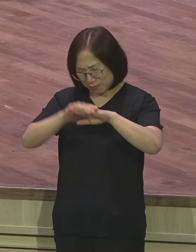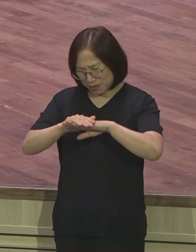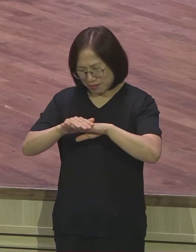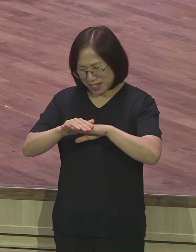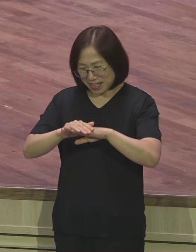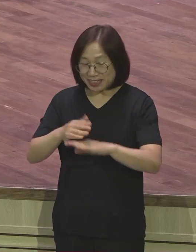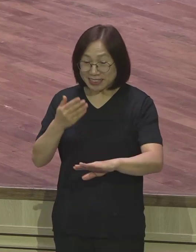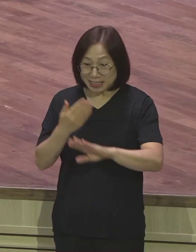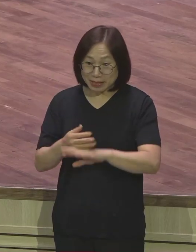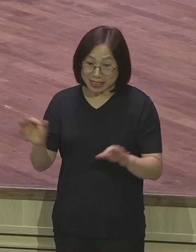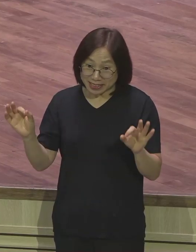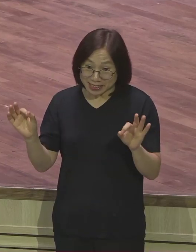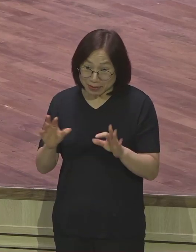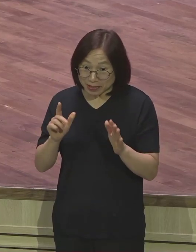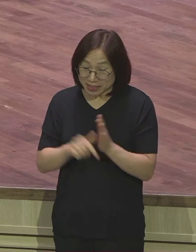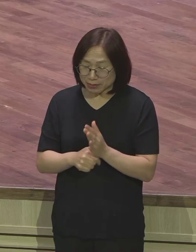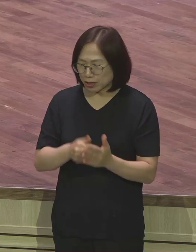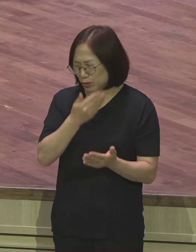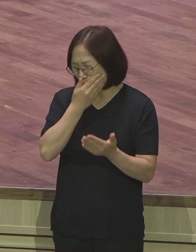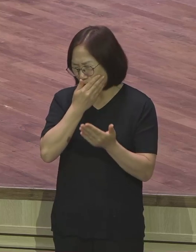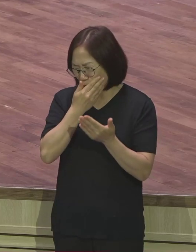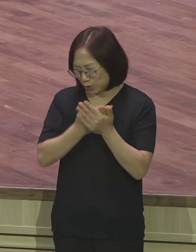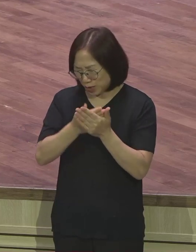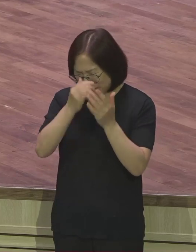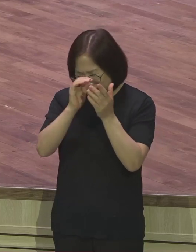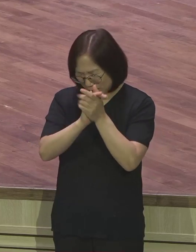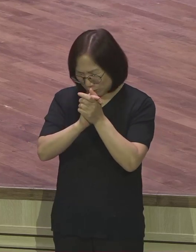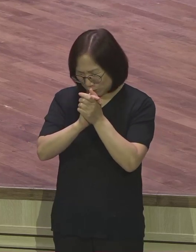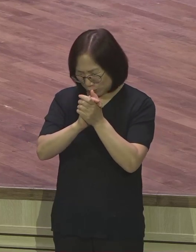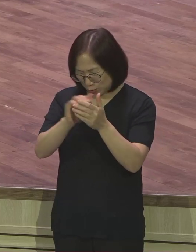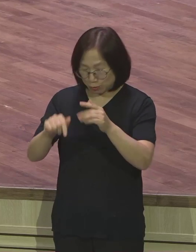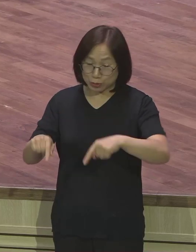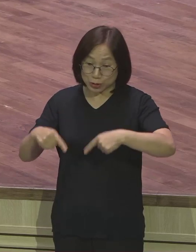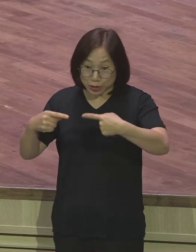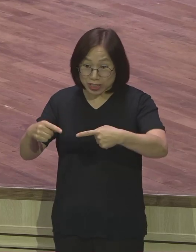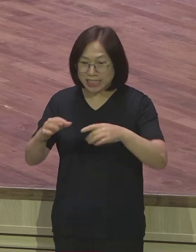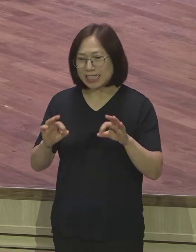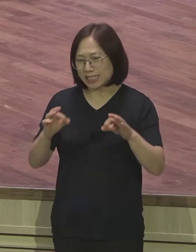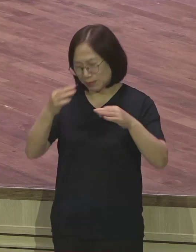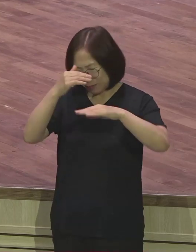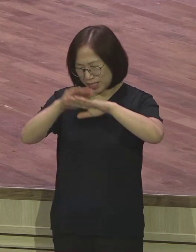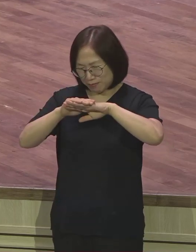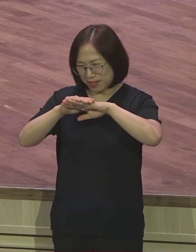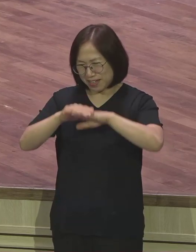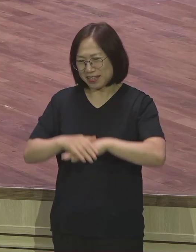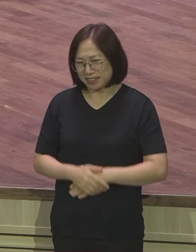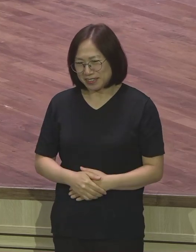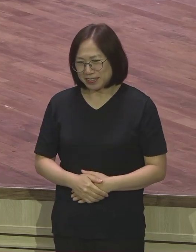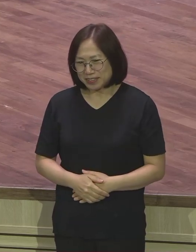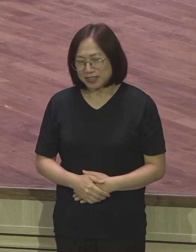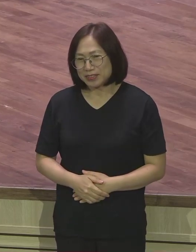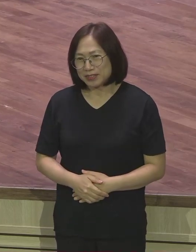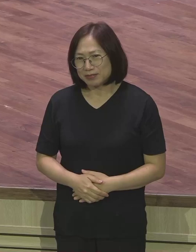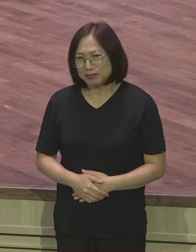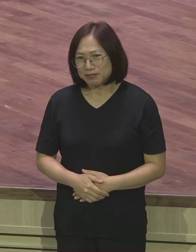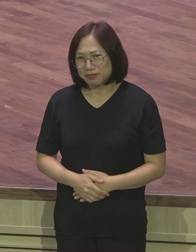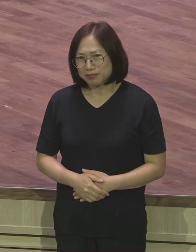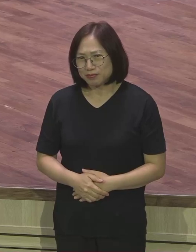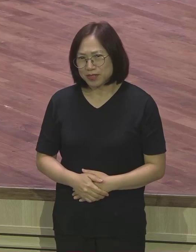시간이지만 우리가 중요한 기도 속으로 들어갈 수 있는 것이 바로 금요기도에만의 축복입니다. 얼마 전에 새벽 예배를